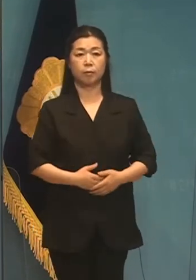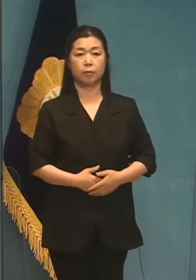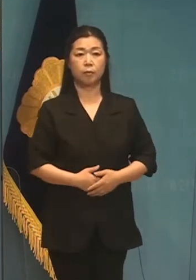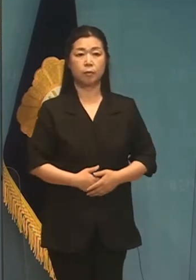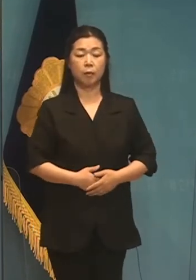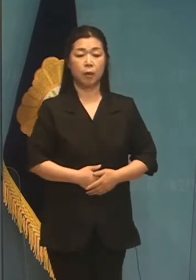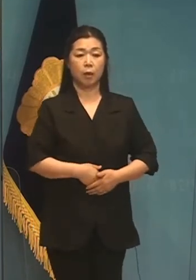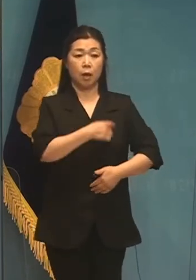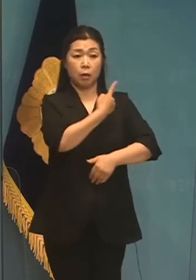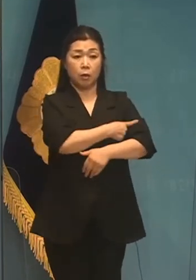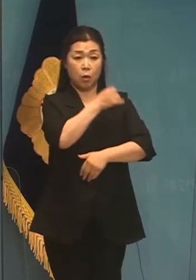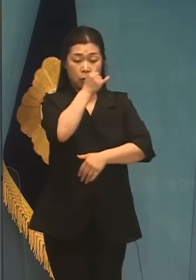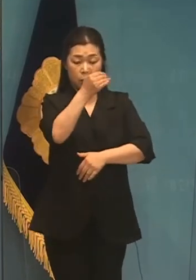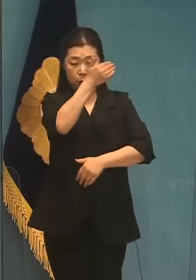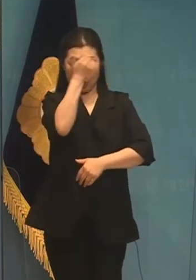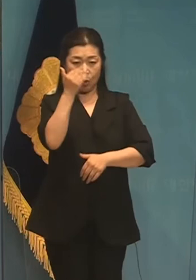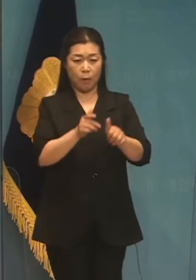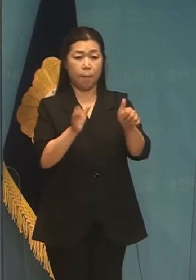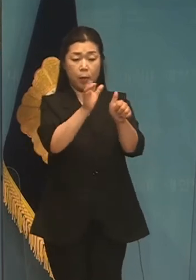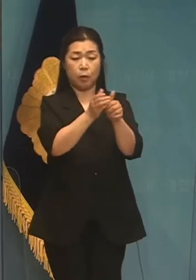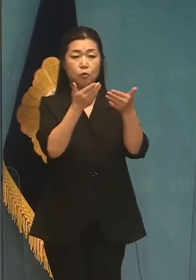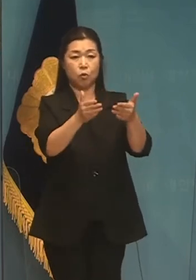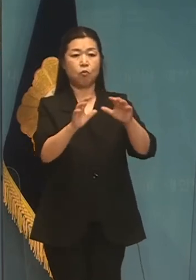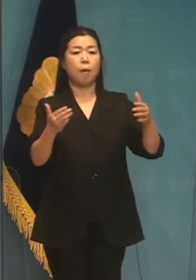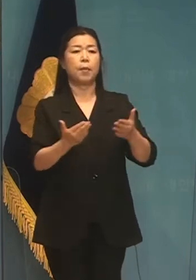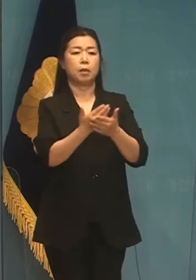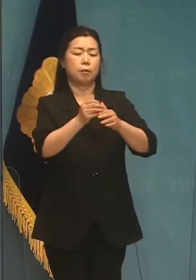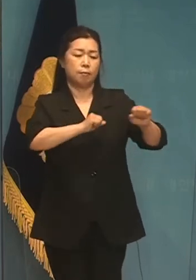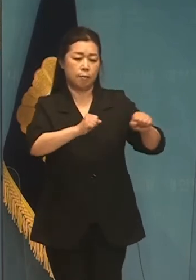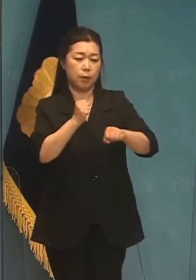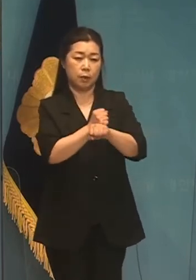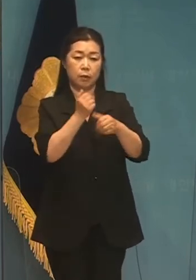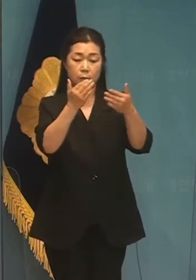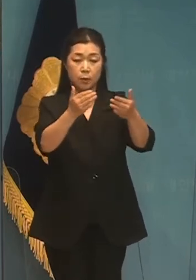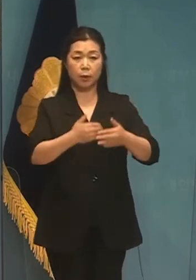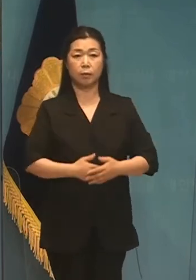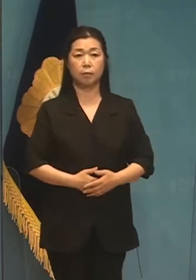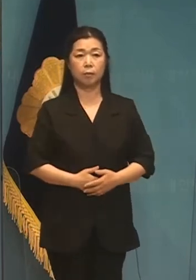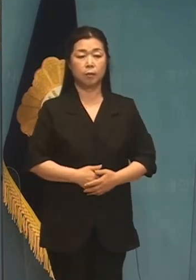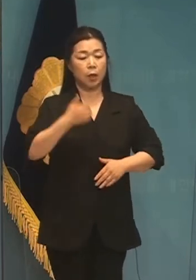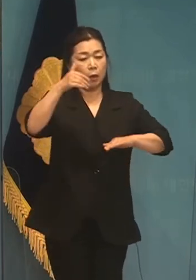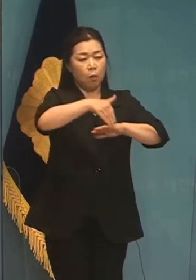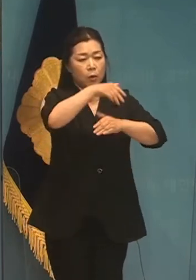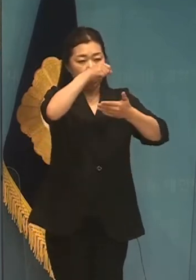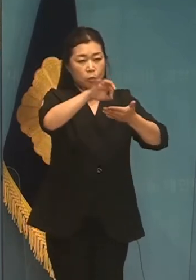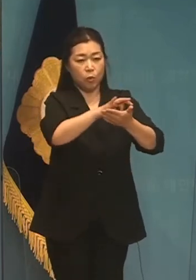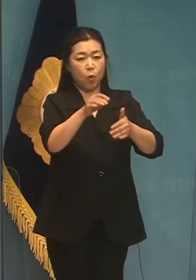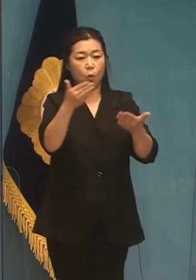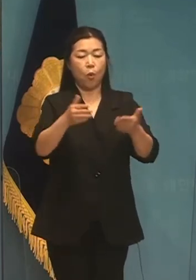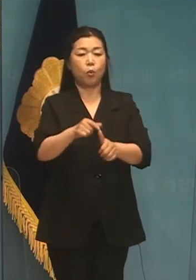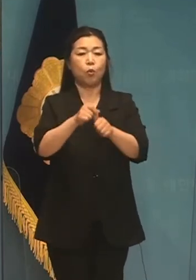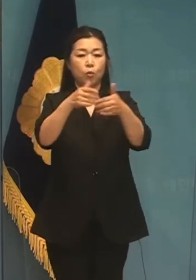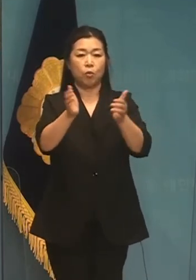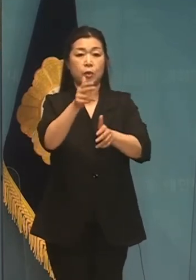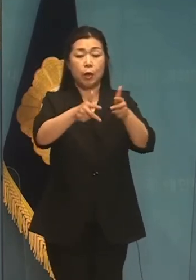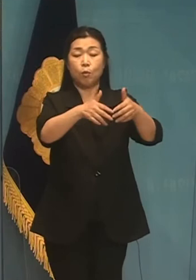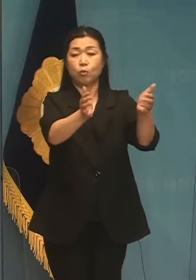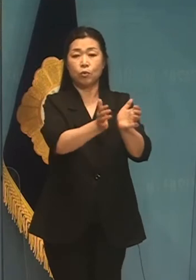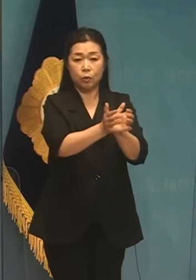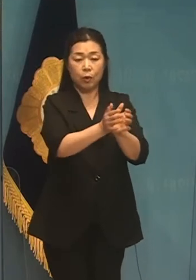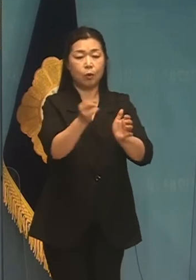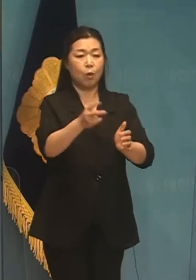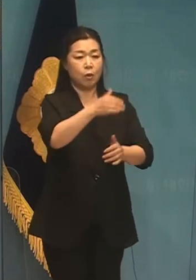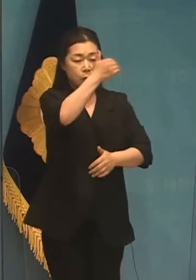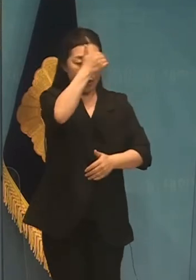능력 있는 청년들의 전진 배치로 국가발전의 활력을 일으키겠습니다. 기획재정부와 고용노동부, 산업부를 비롯해